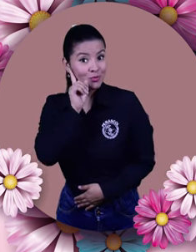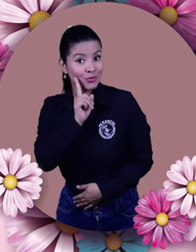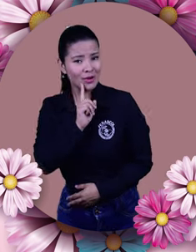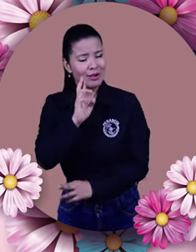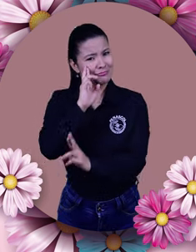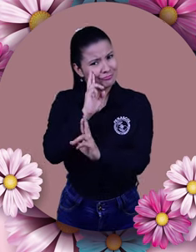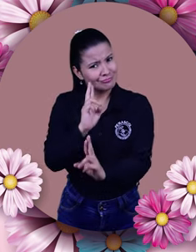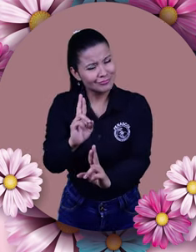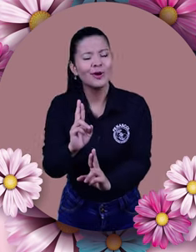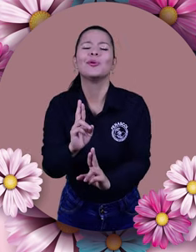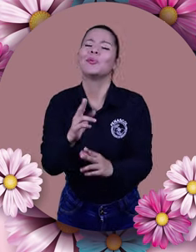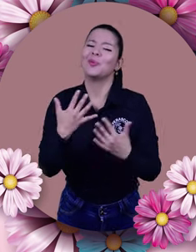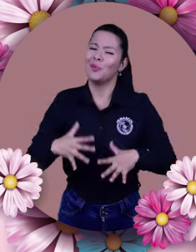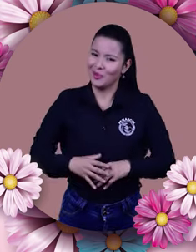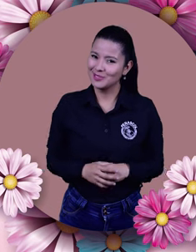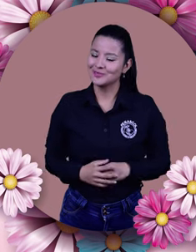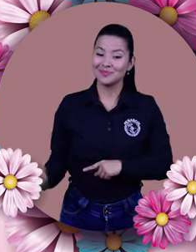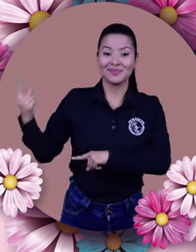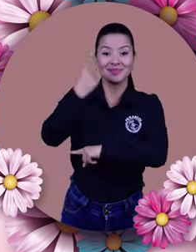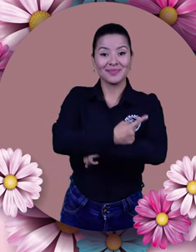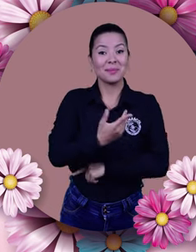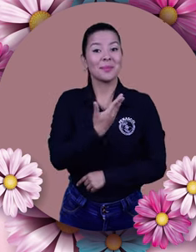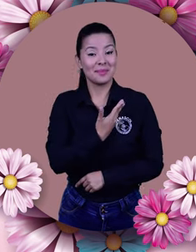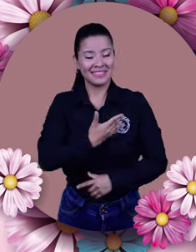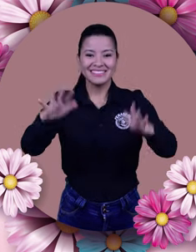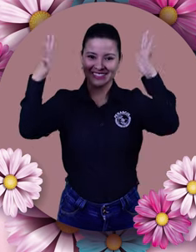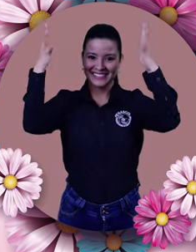sordas y les decimos ¡Feliz Día de las Madres!